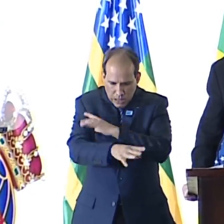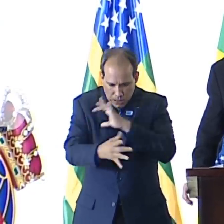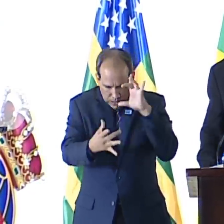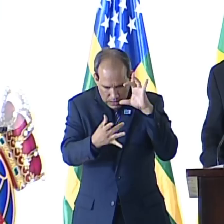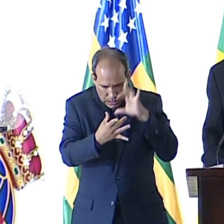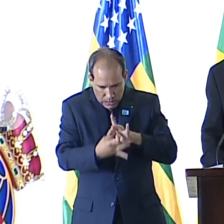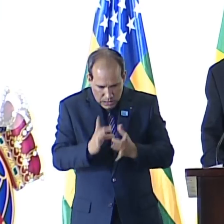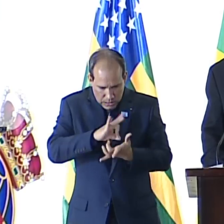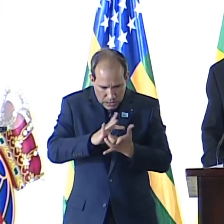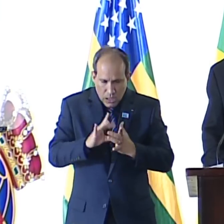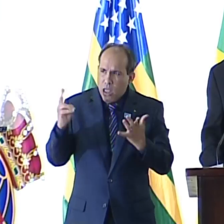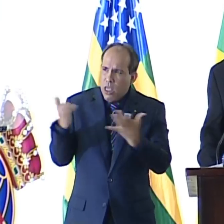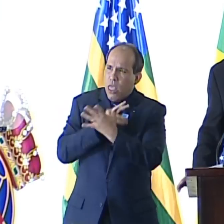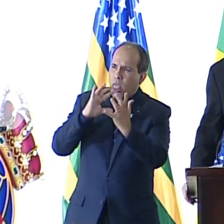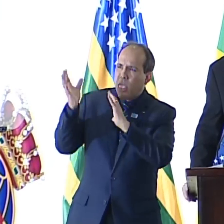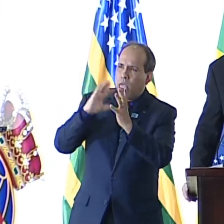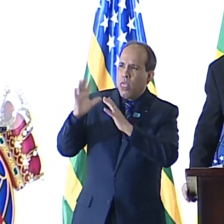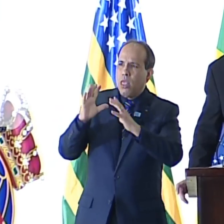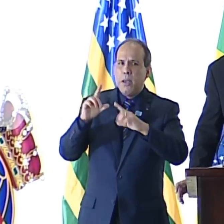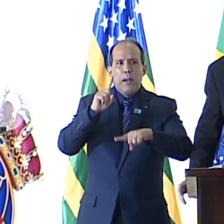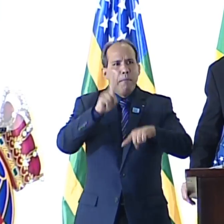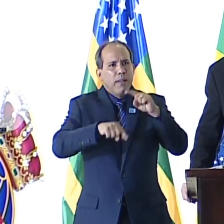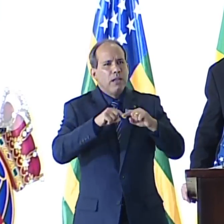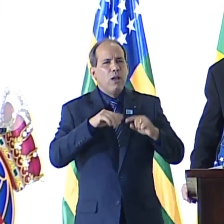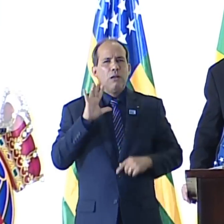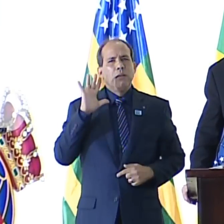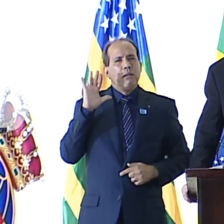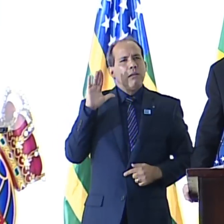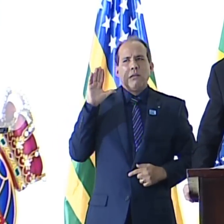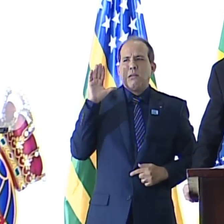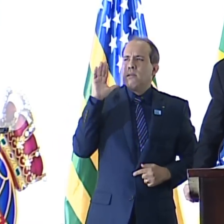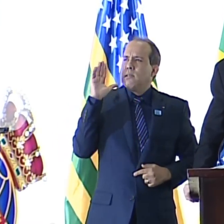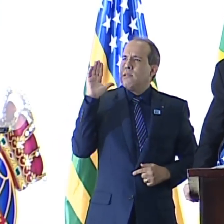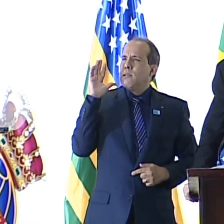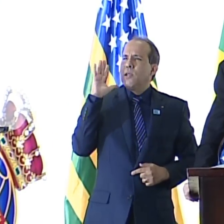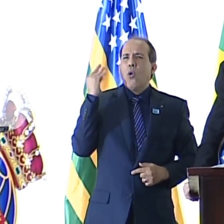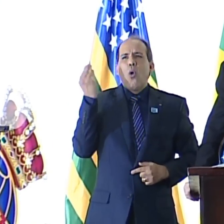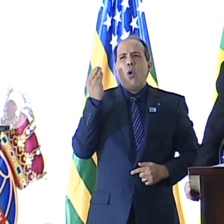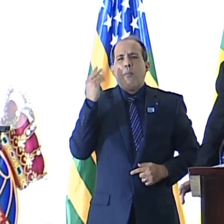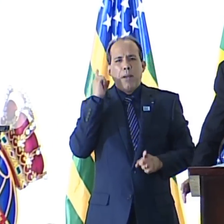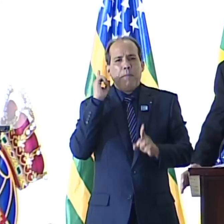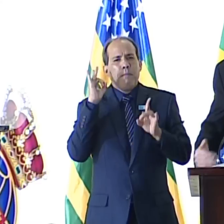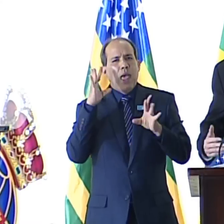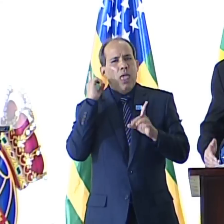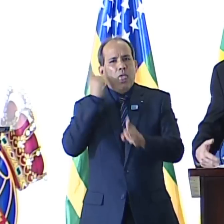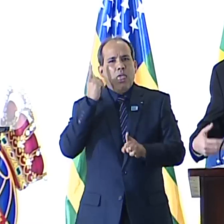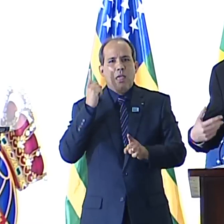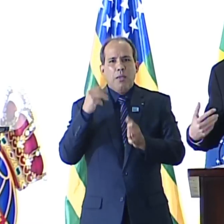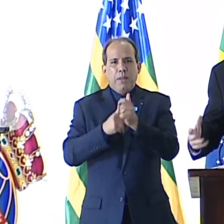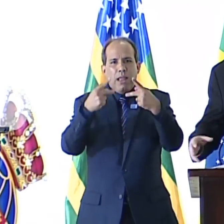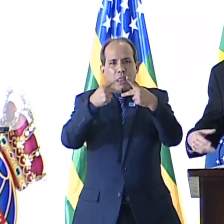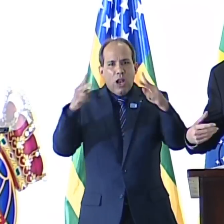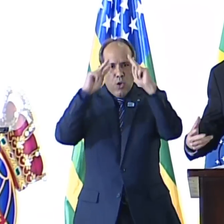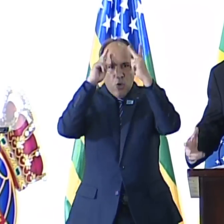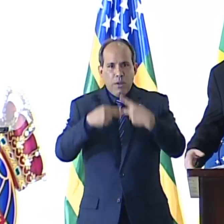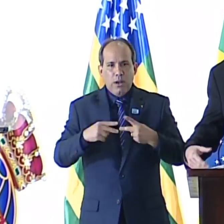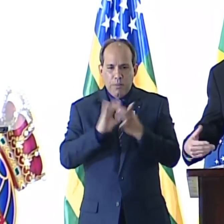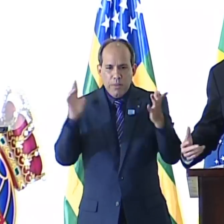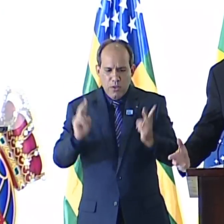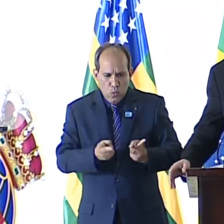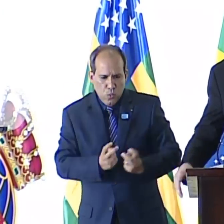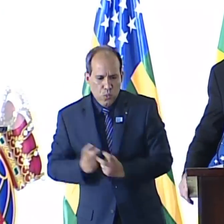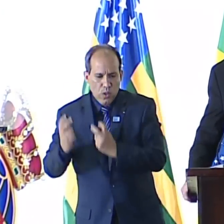partir do caos e da inércia da matéria, que, no fundo, é o mistério da humanidade. Então, libertação, exploração,